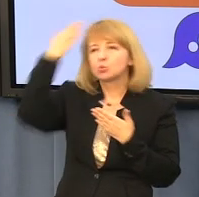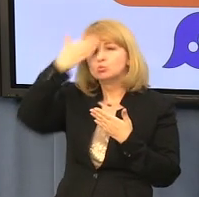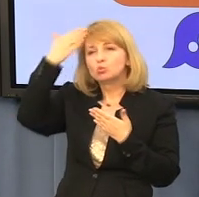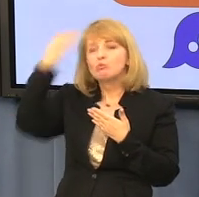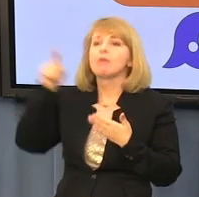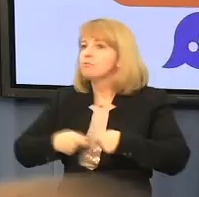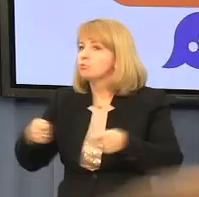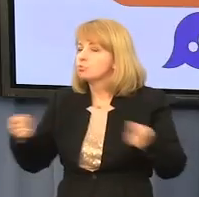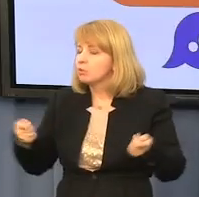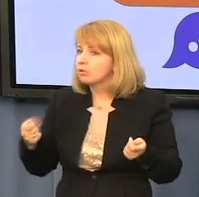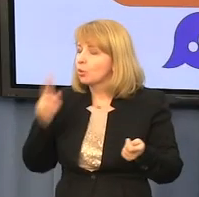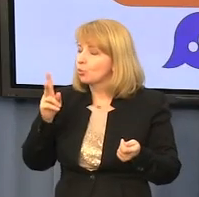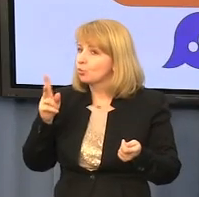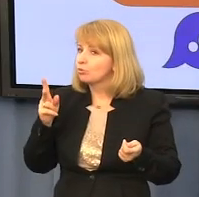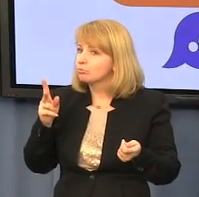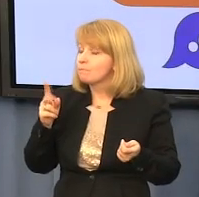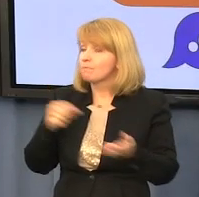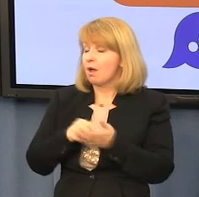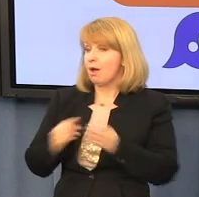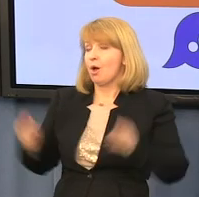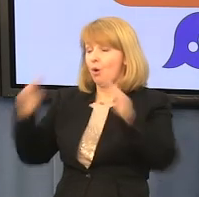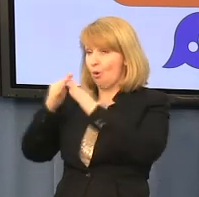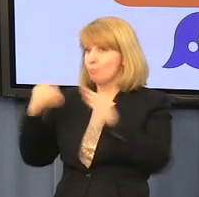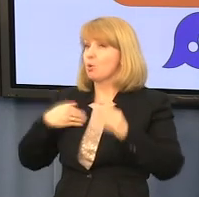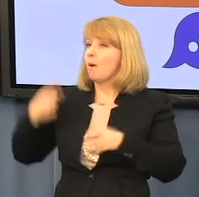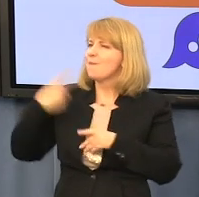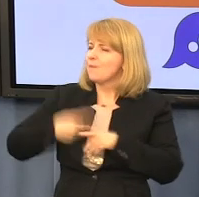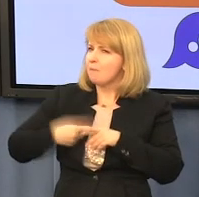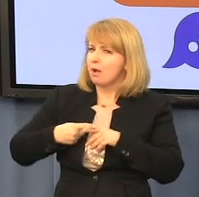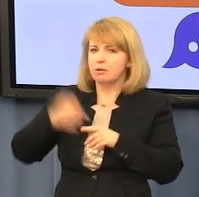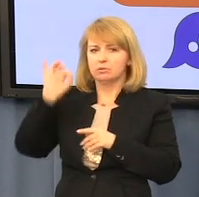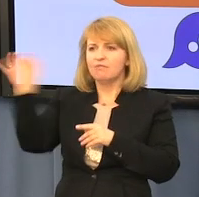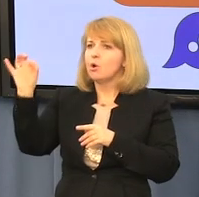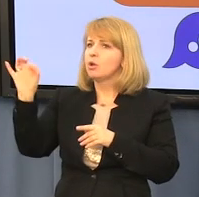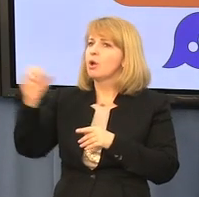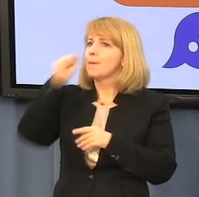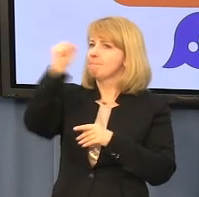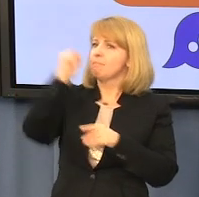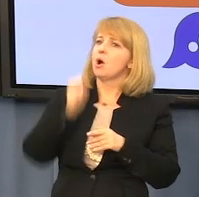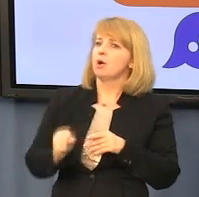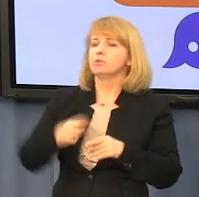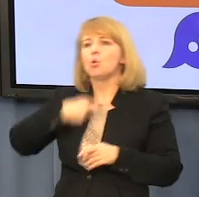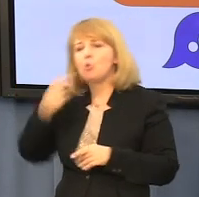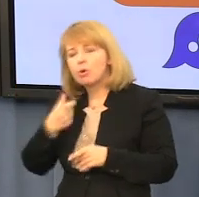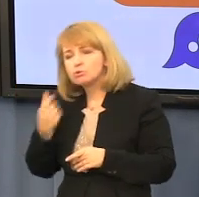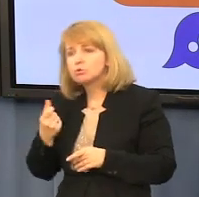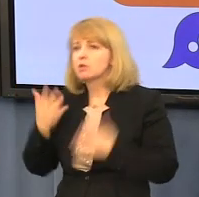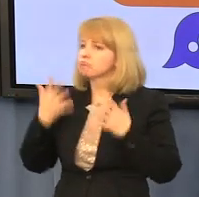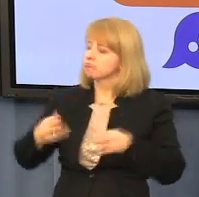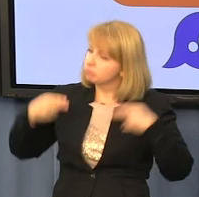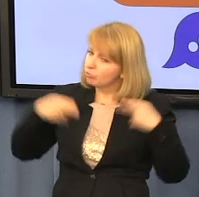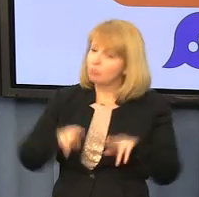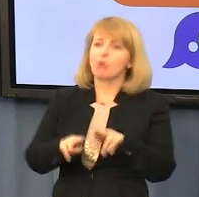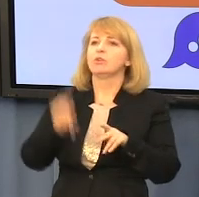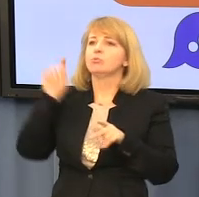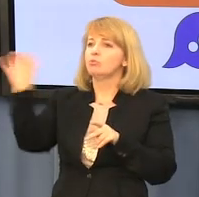farmaceutów. Kościół domagał się głosami swoich posłów wprowadzenia takiej klauzuli dla